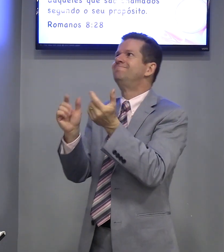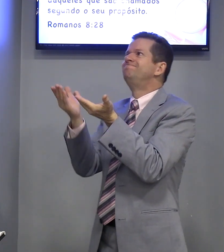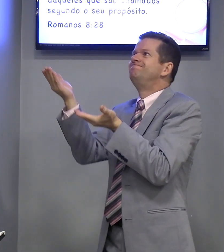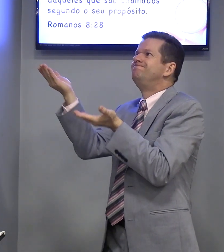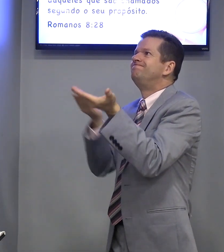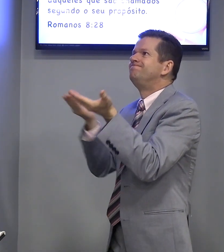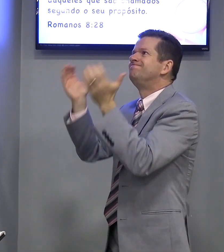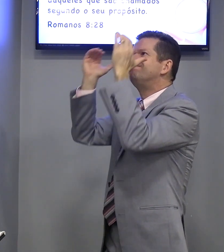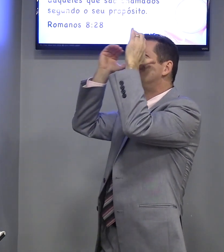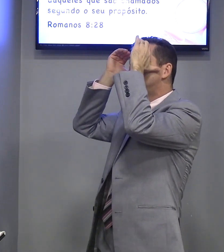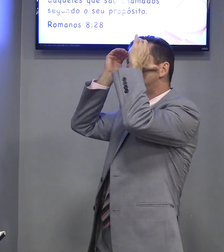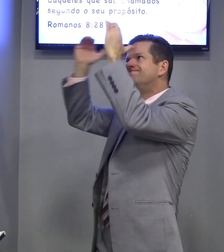aqui.